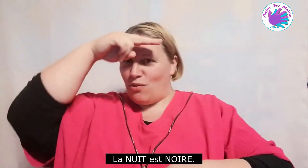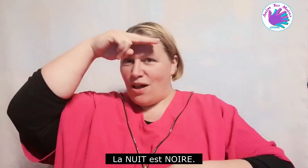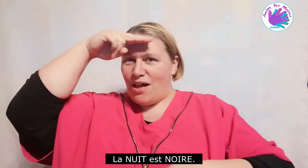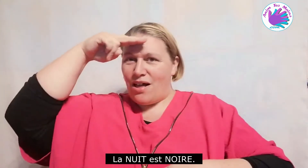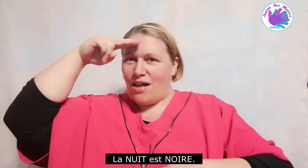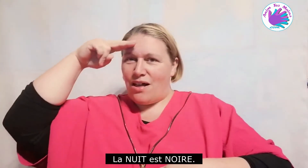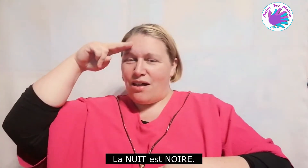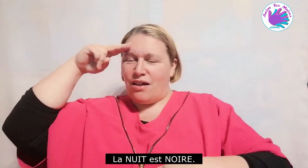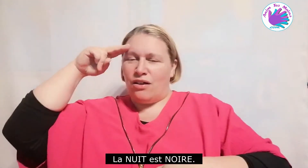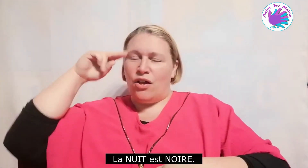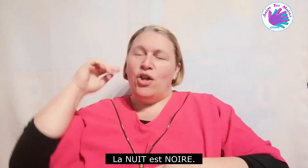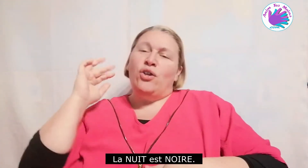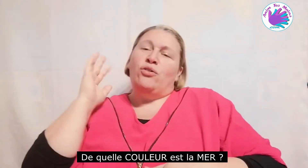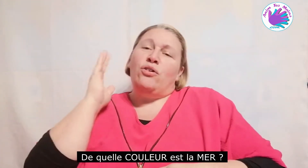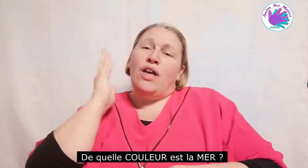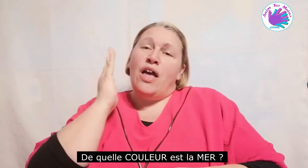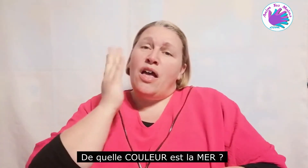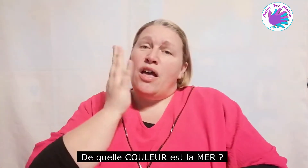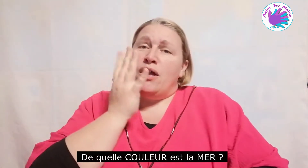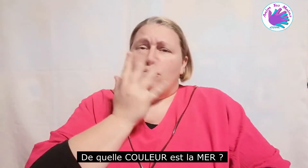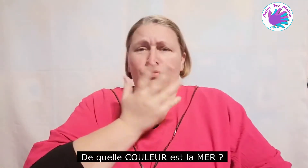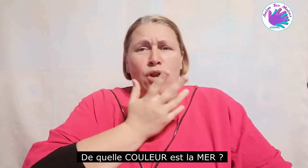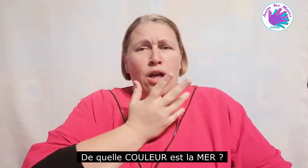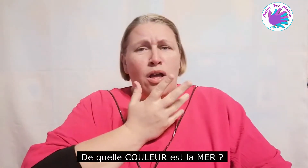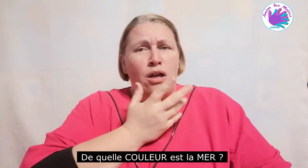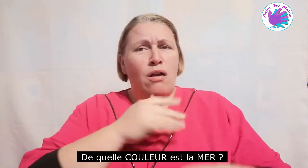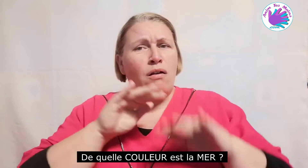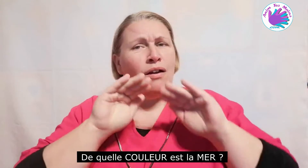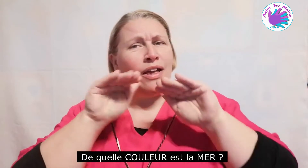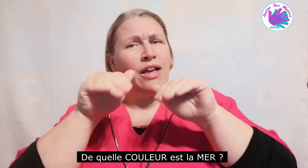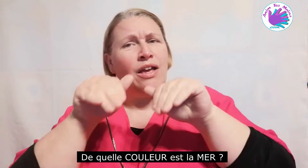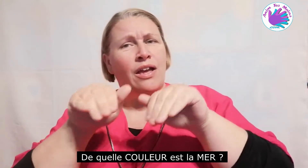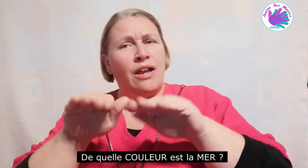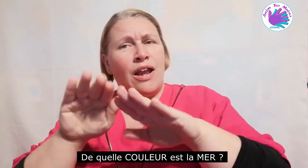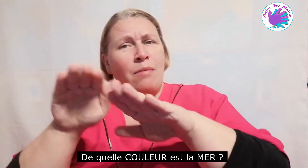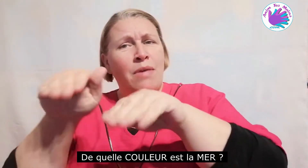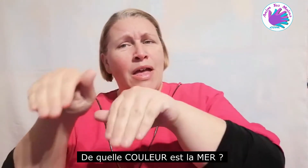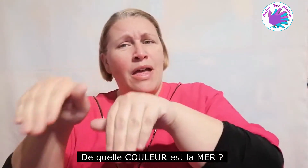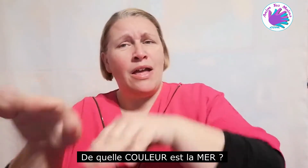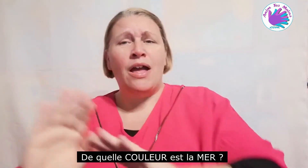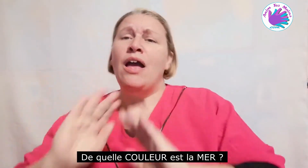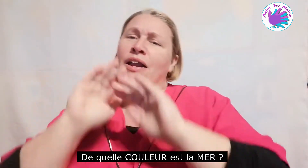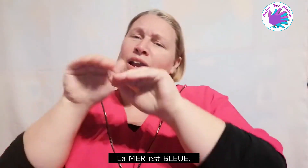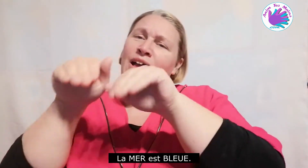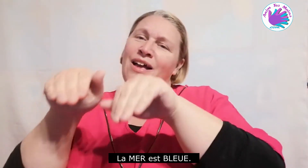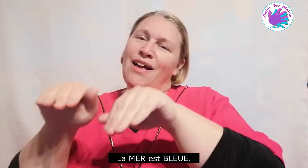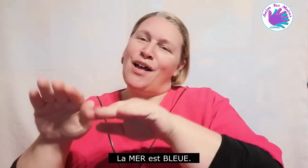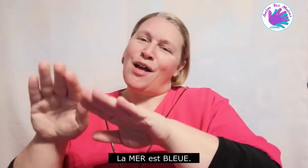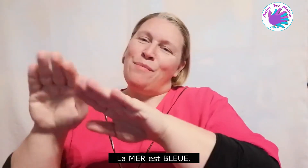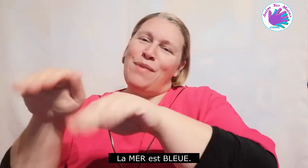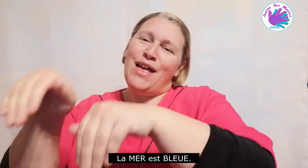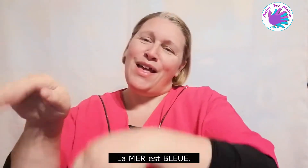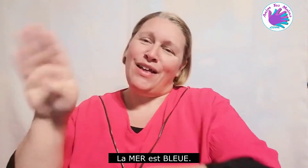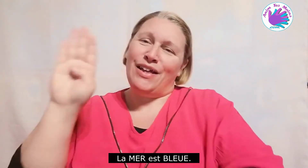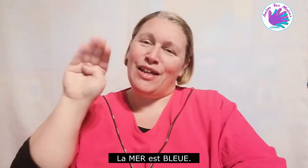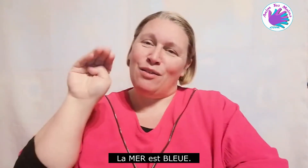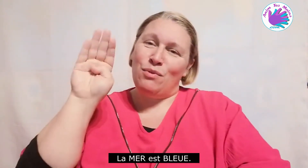noire de quelle couleur est la mer la mer est